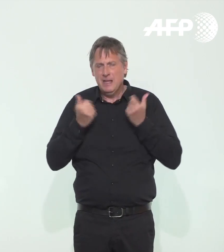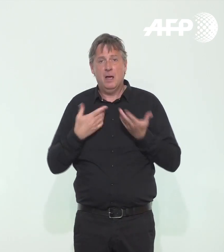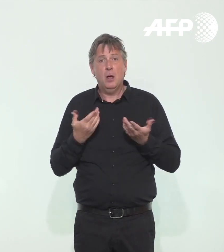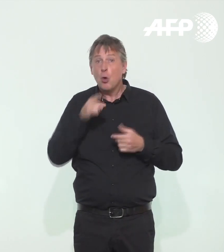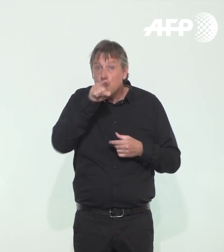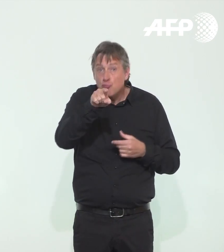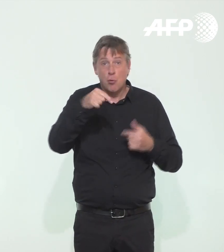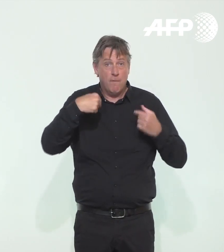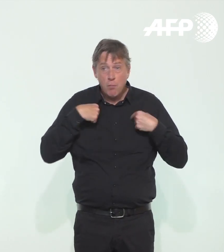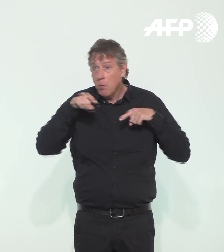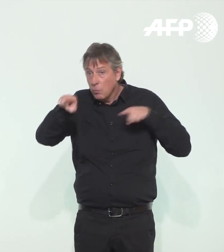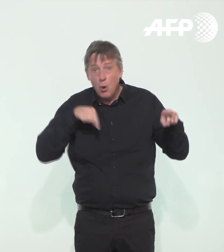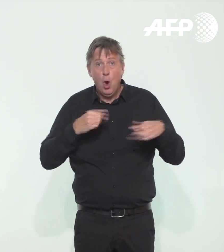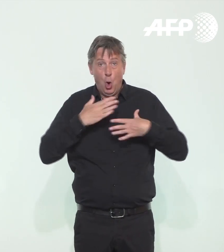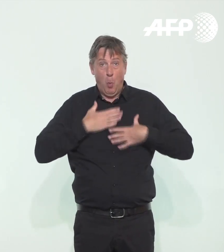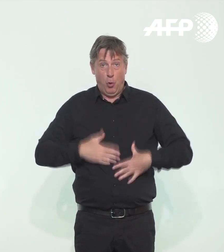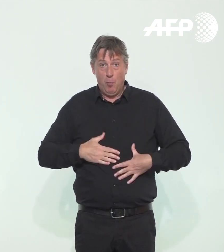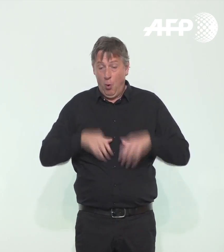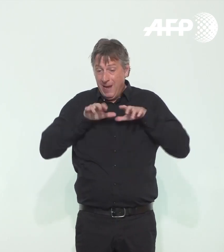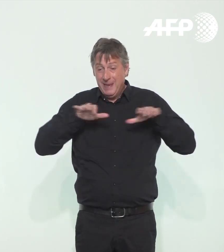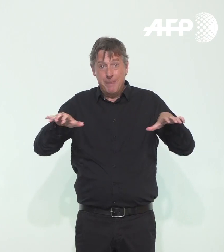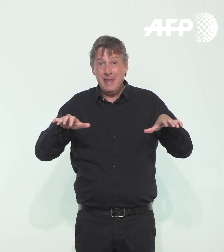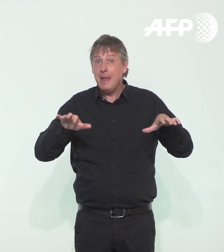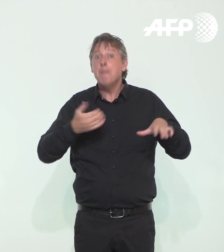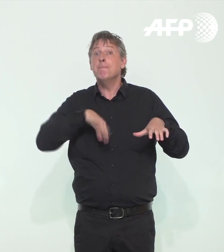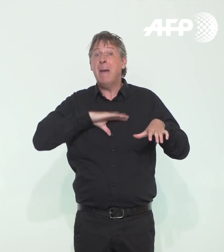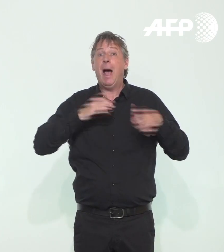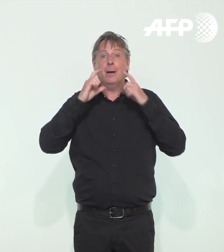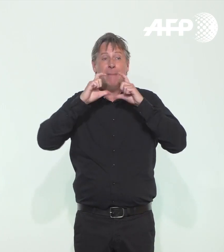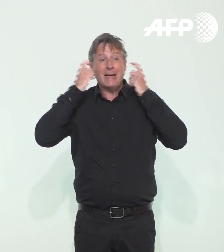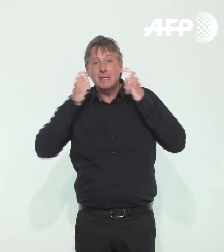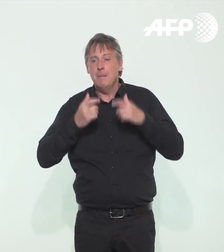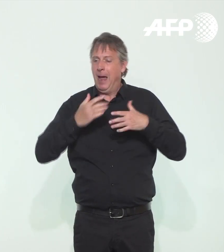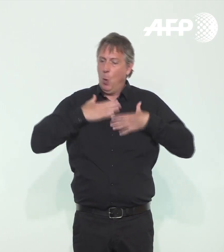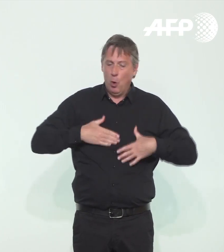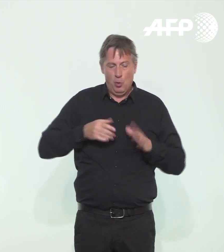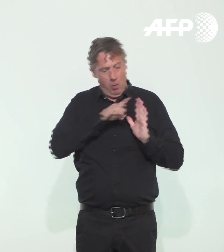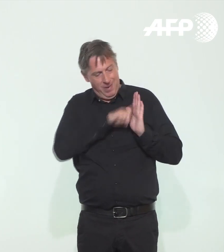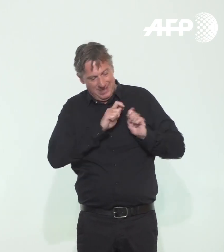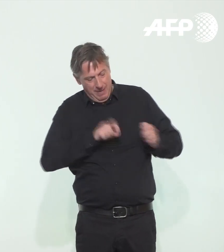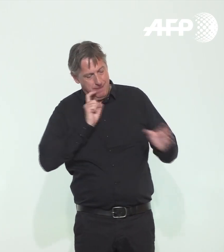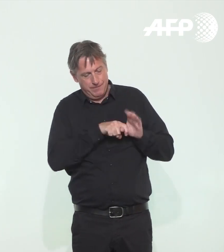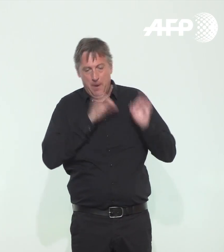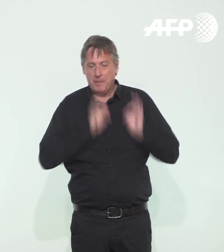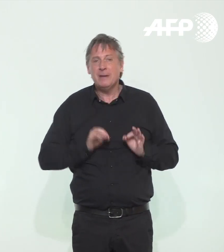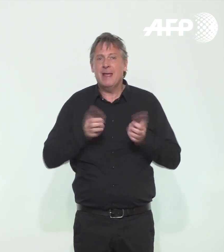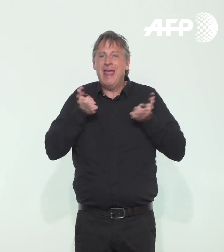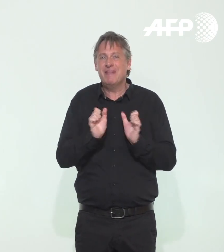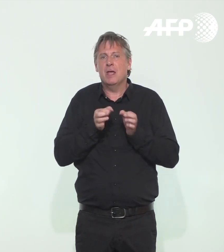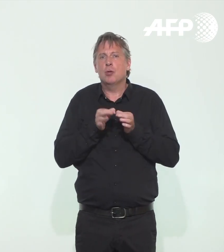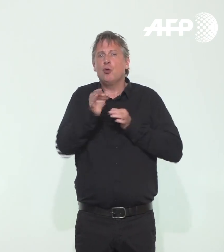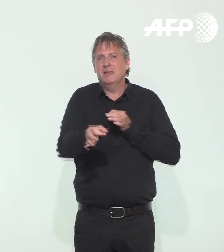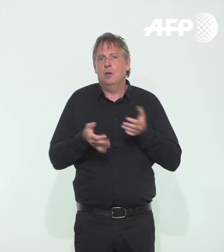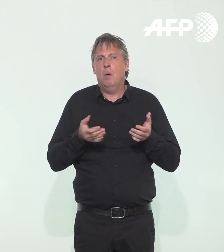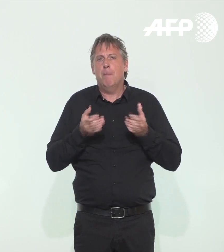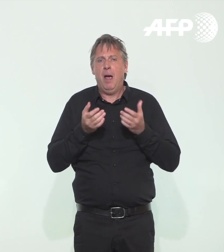comportements ce que sera la vitesse épidémique. Ce sont nos comportements humains qui vont déterminer si oui ou non il y a transmission et donc évidemment